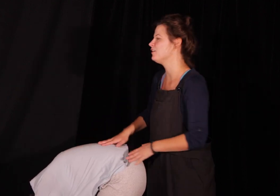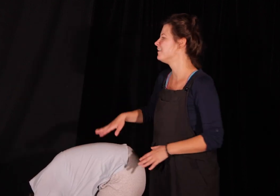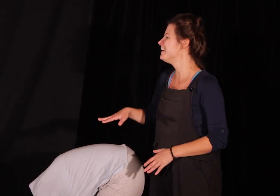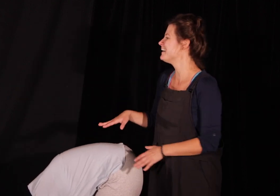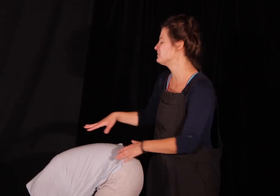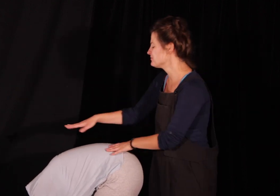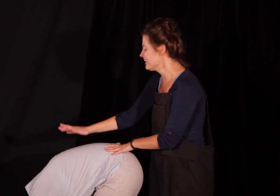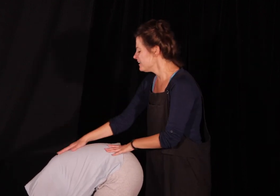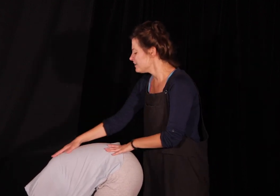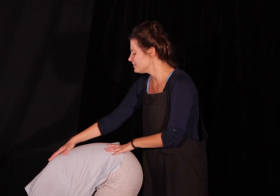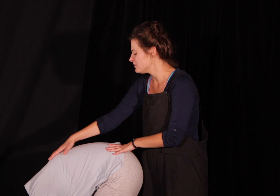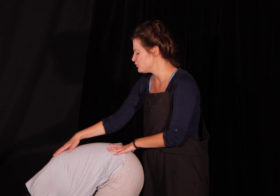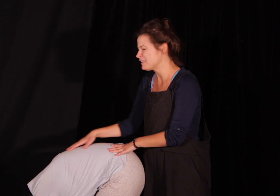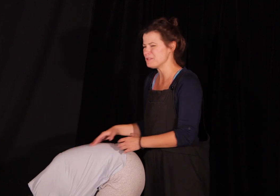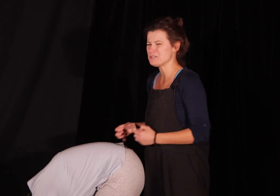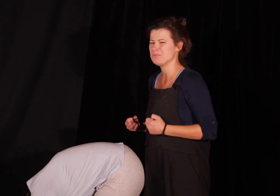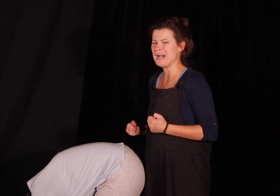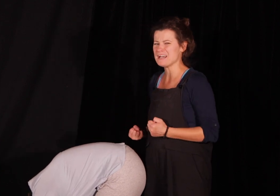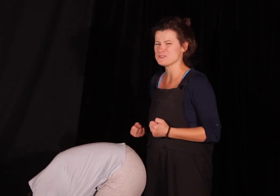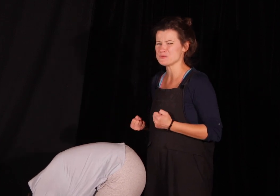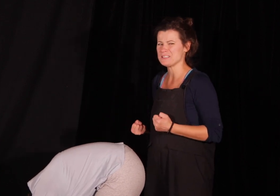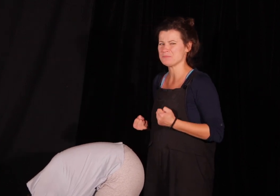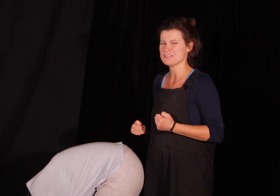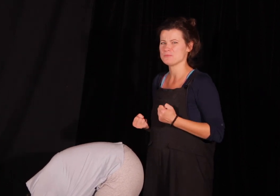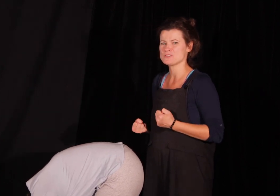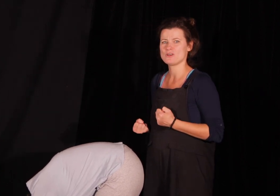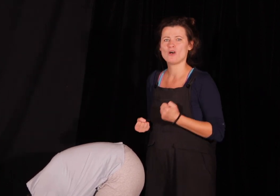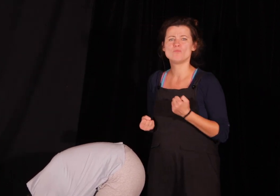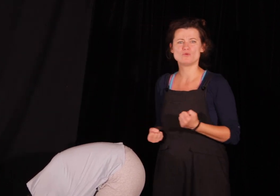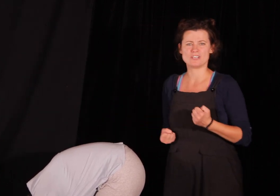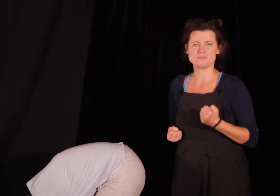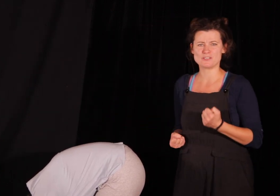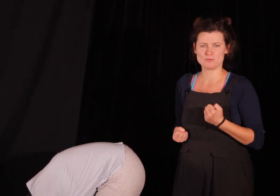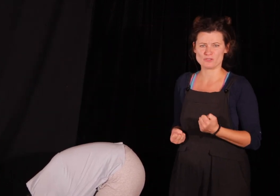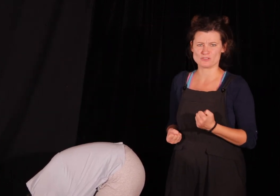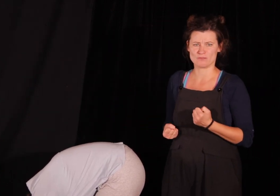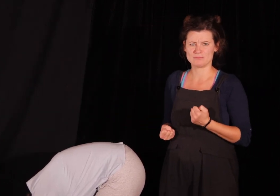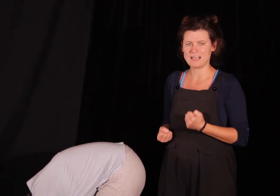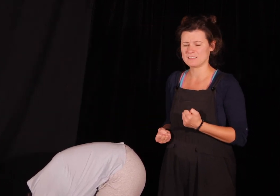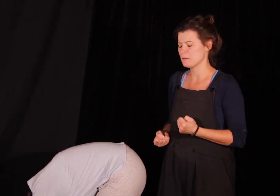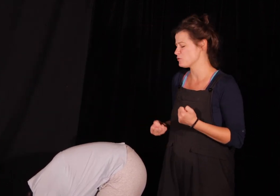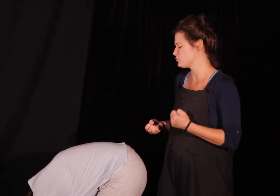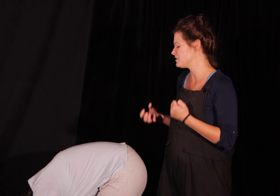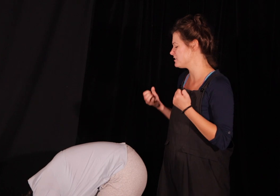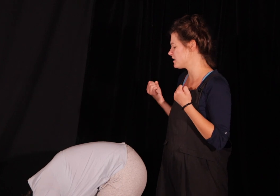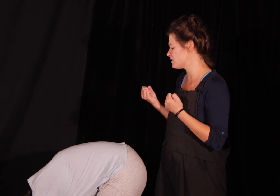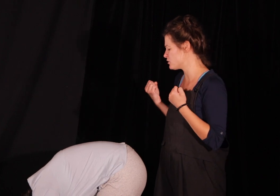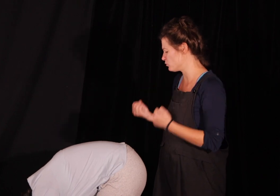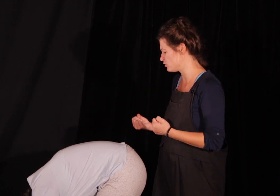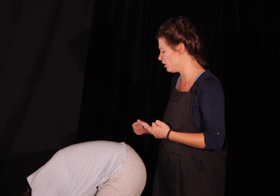i ona będzie bardzo słuchajcie bardzo mocno muczać bardzo mocno tak po prostu jest jej strasznie smutno